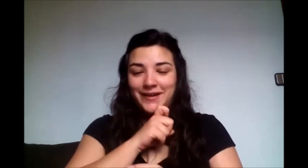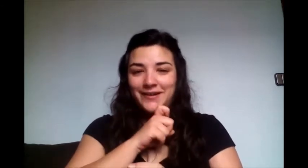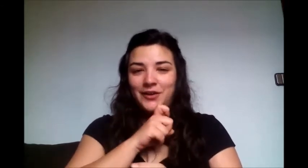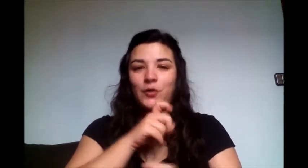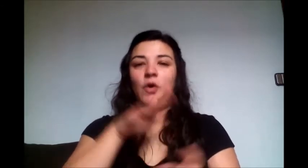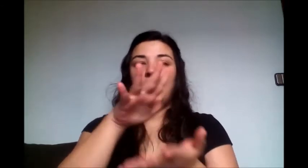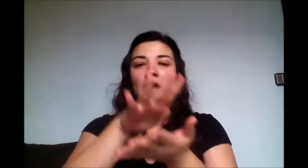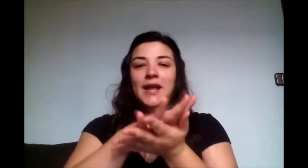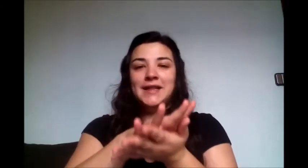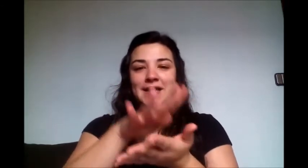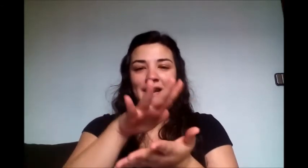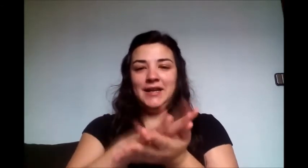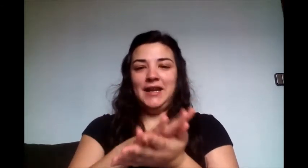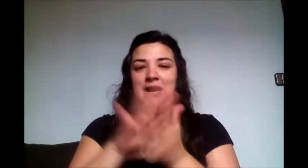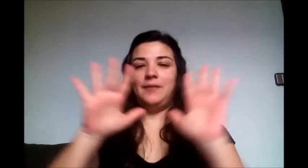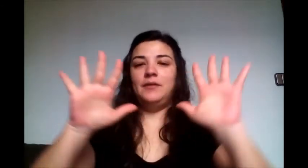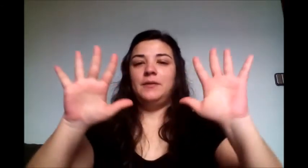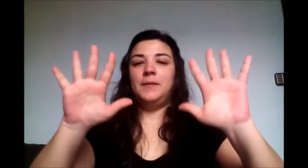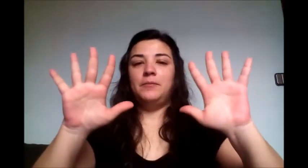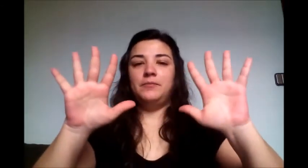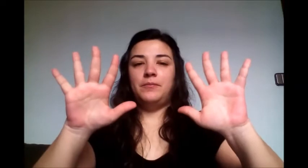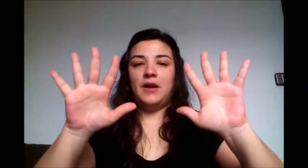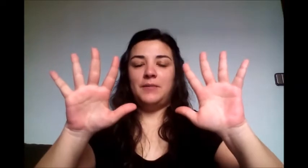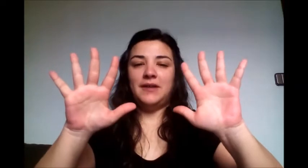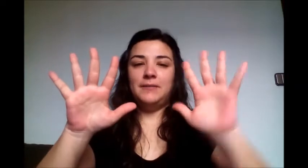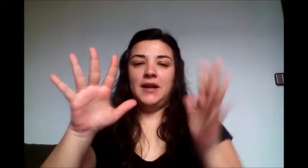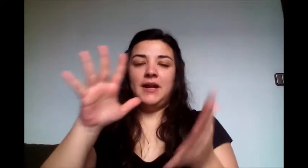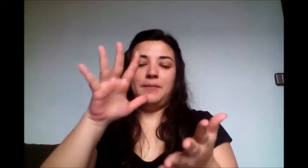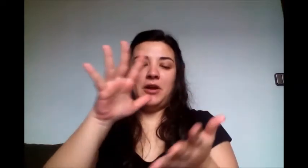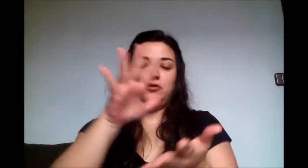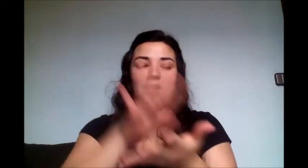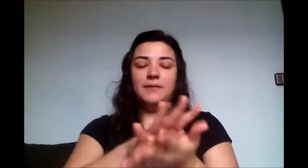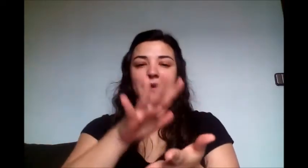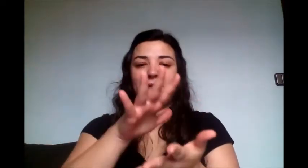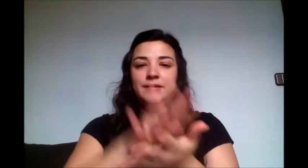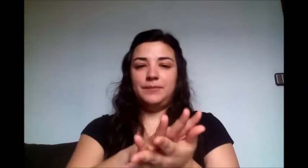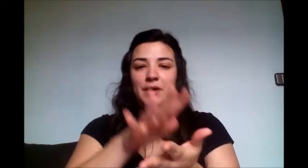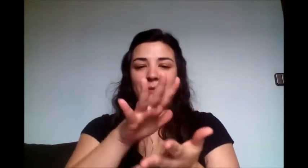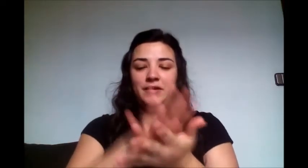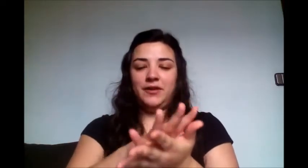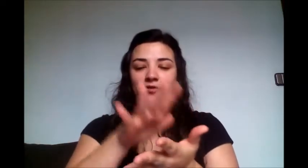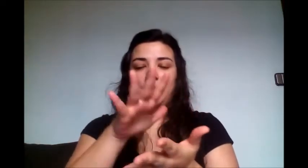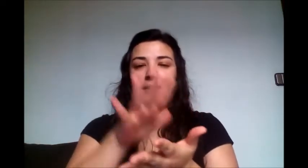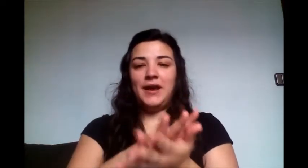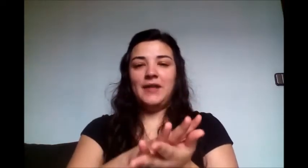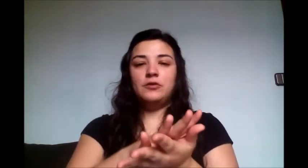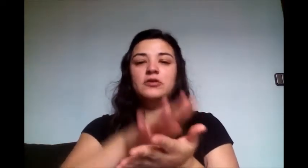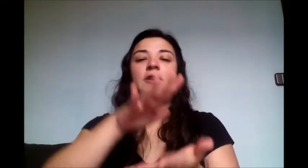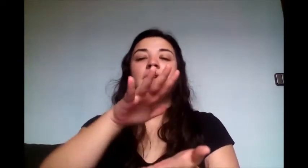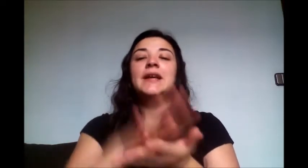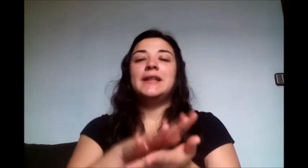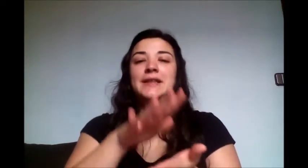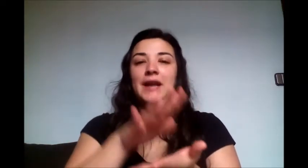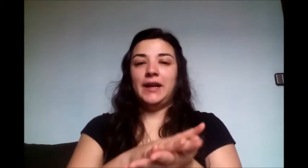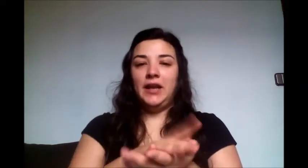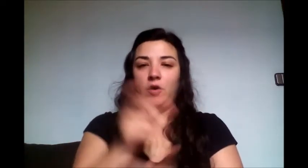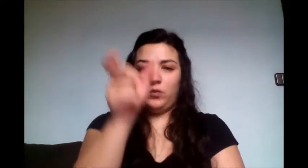have this sign, tranquila, palms abiertas, palms, dedos separados, tranquilo,